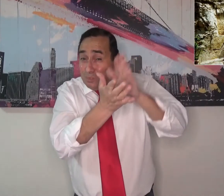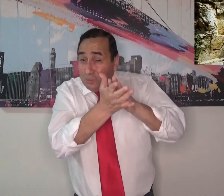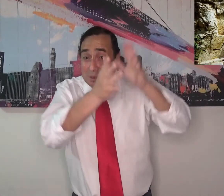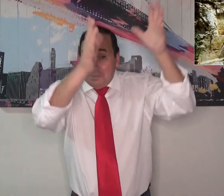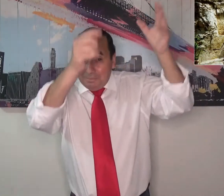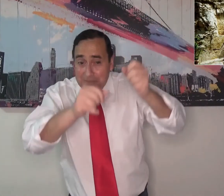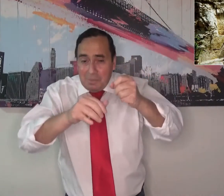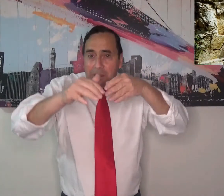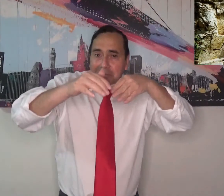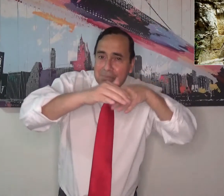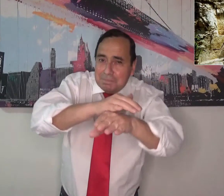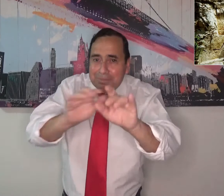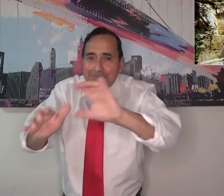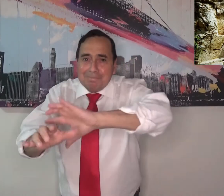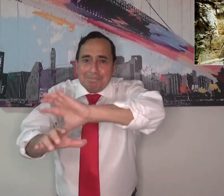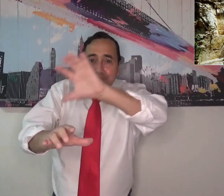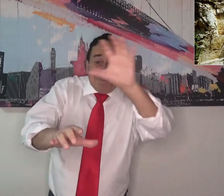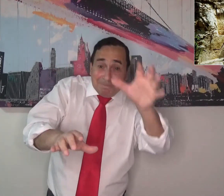Ahora que vemos que Jesús murió en la cruz.